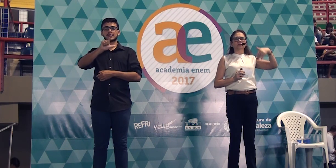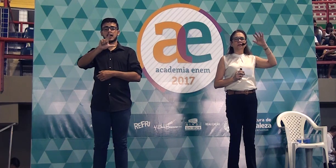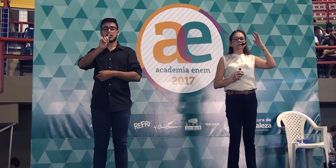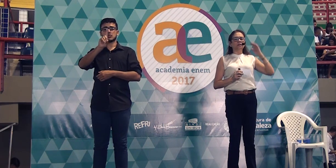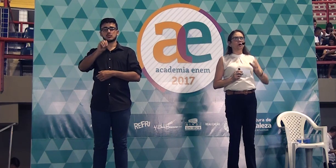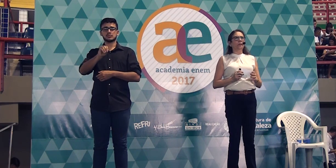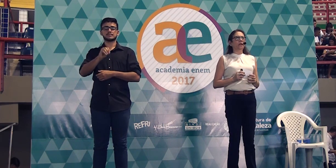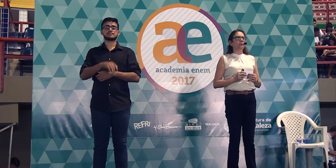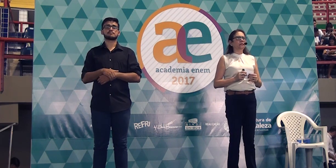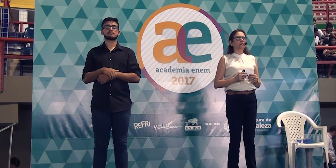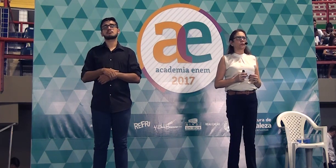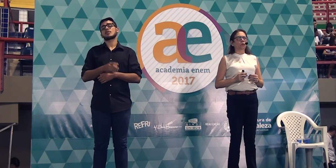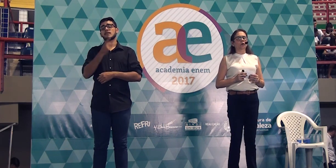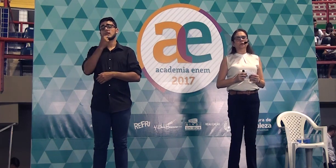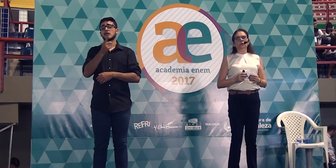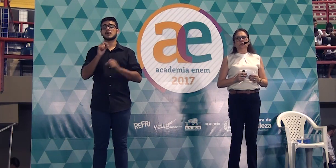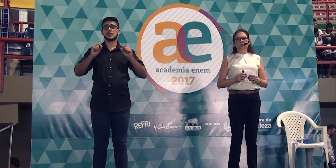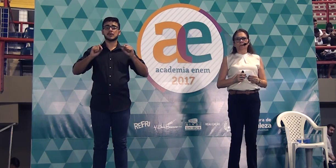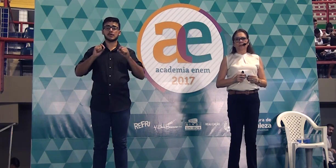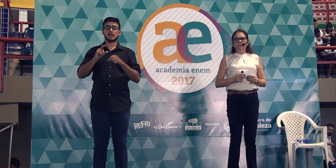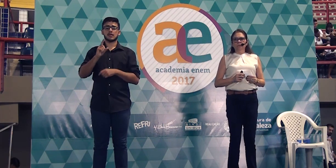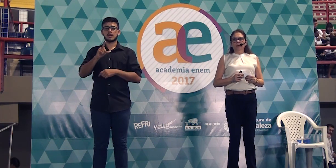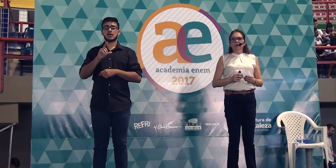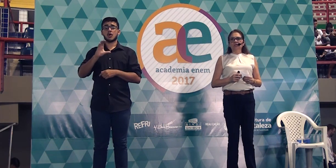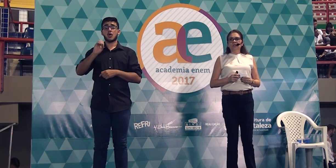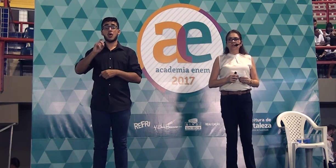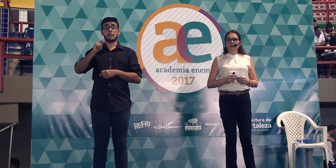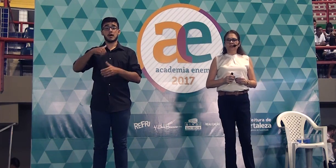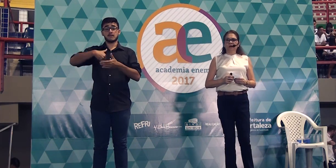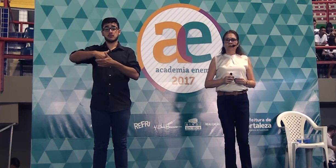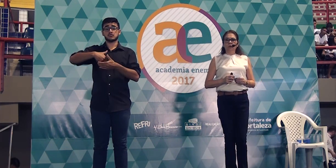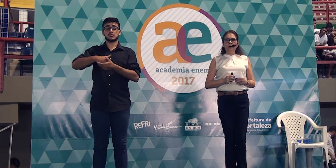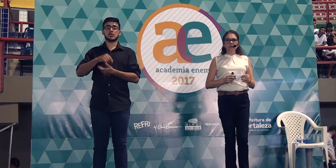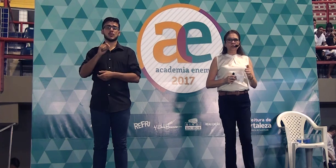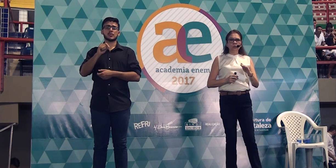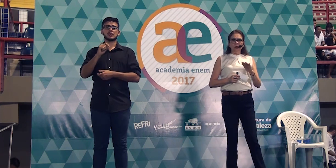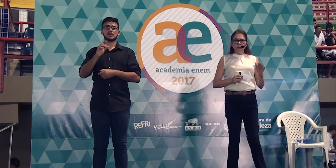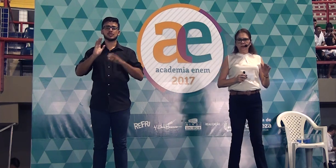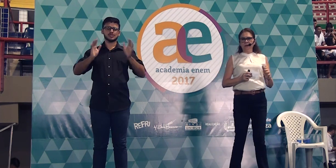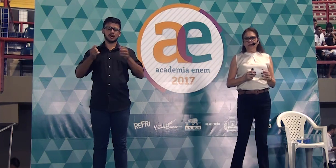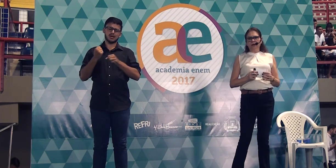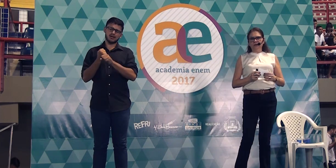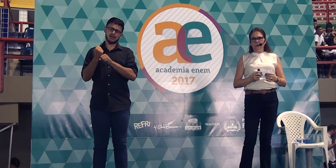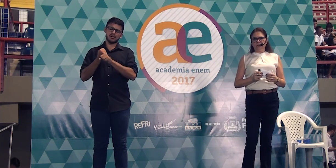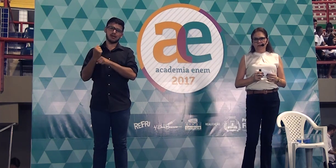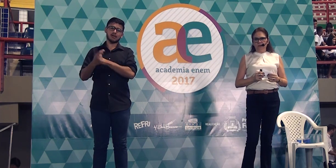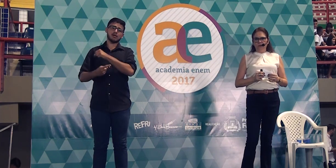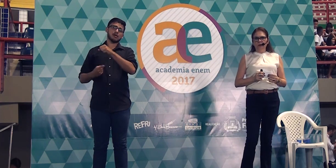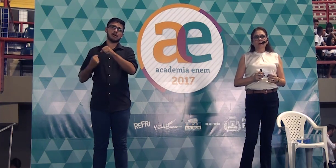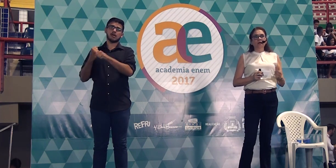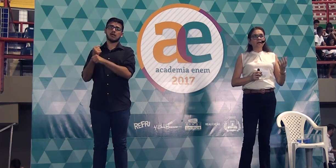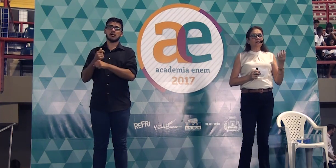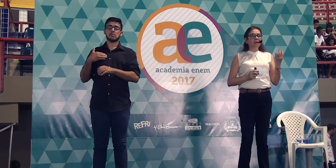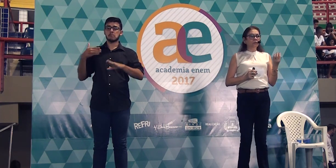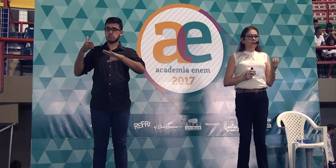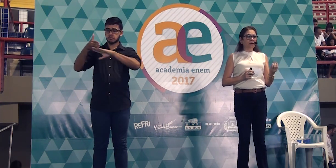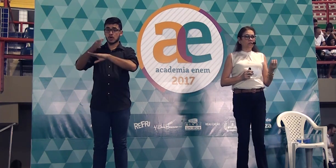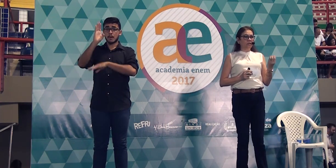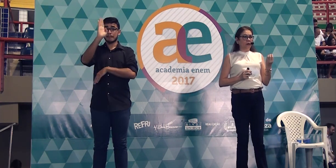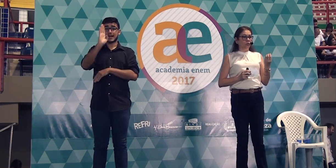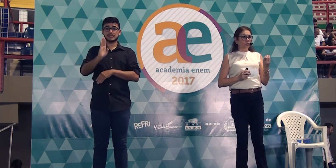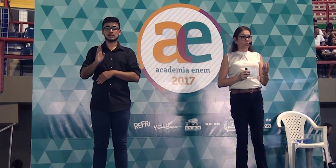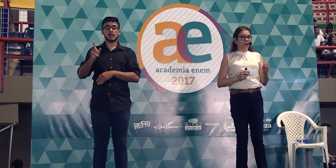quantas vezes, uma das copas que ele participou, Copa do Mundo, ele já estava com mais de um ano que não andava no Brasil. E a